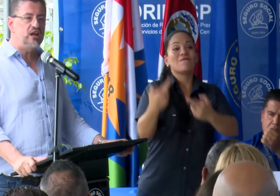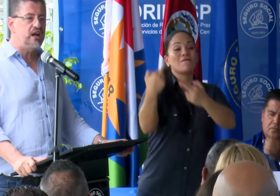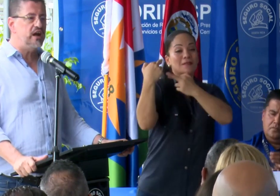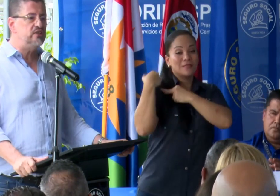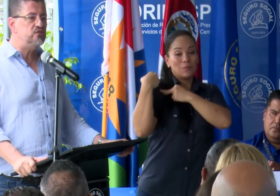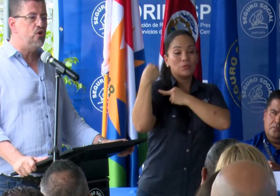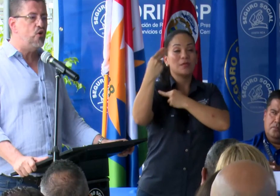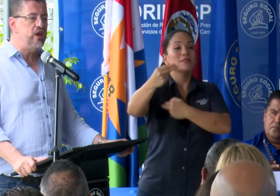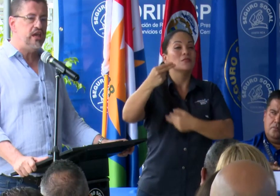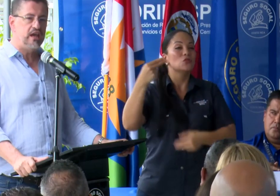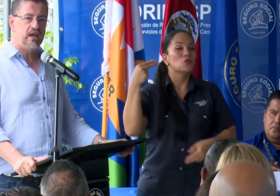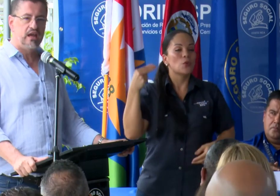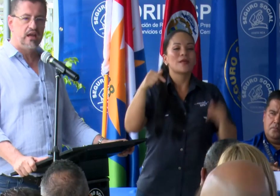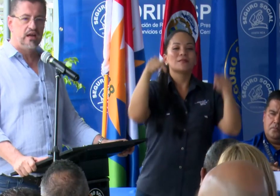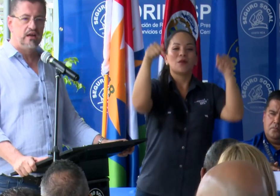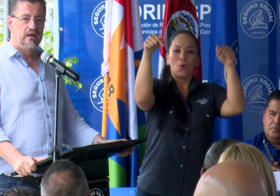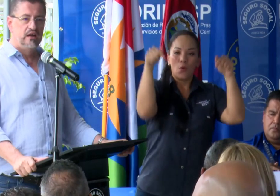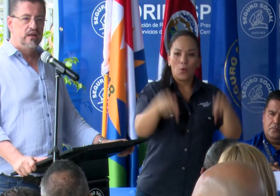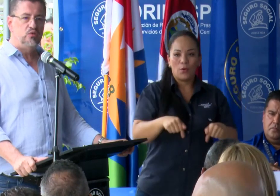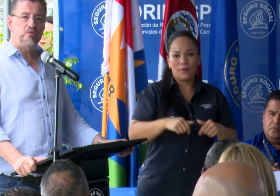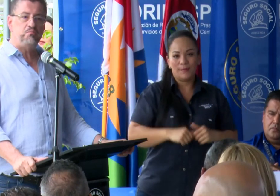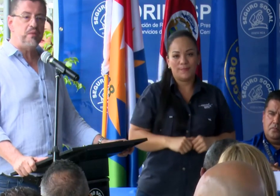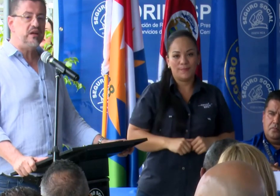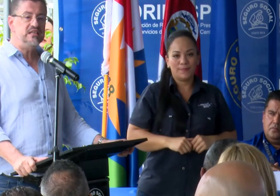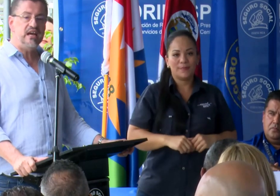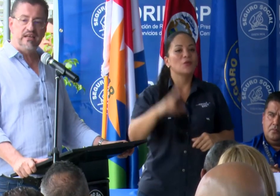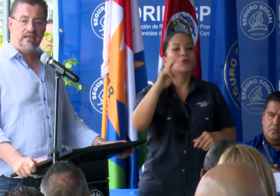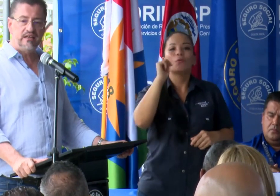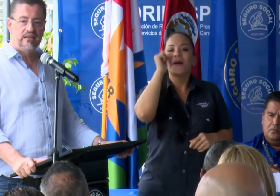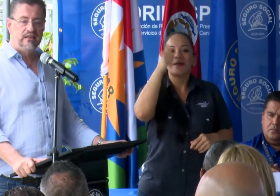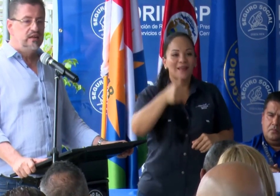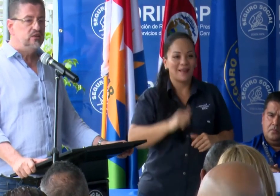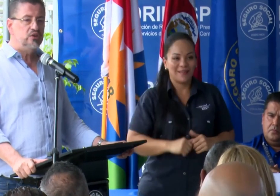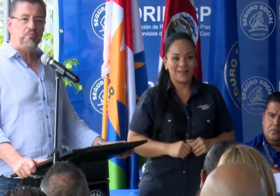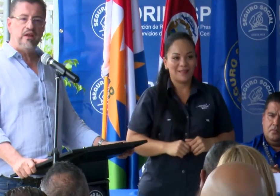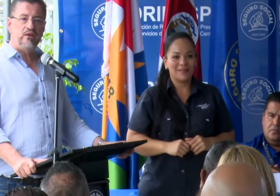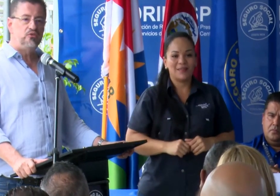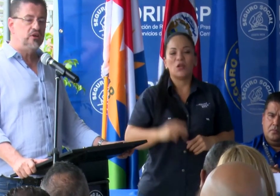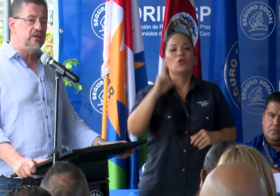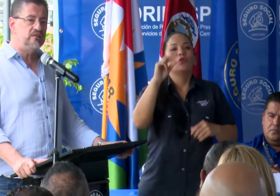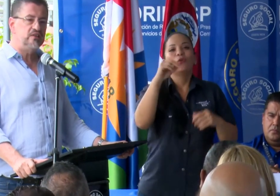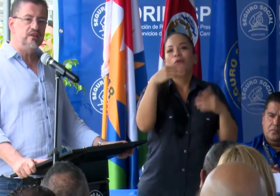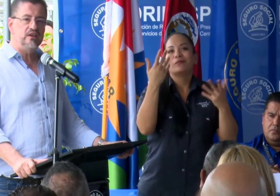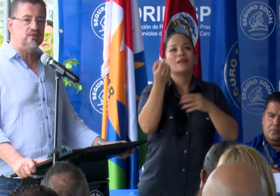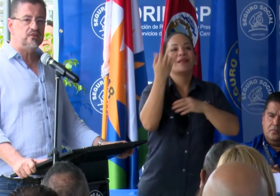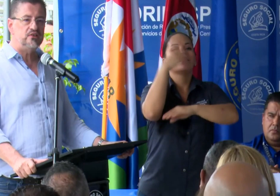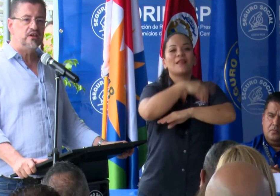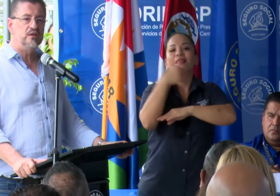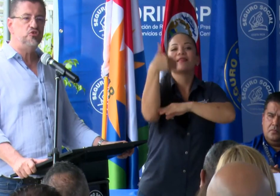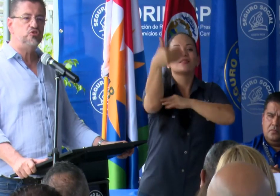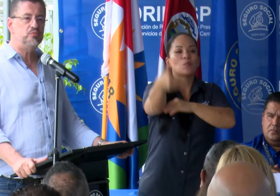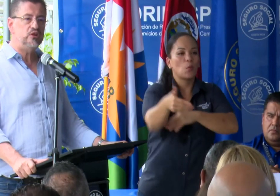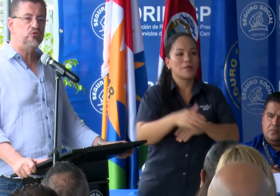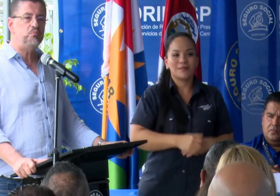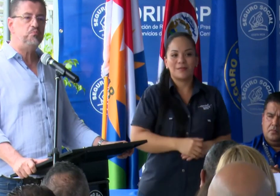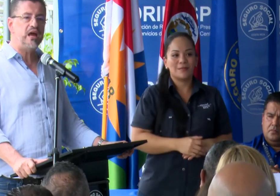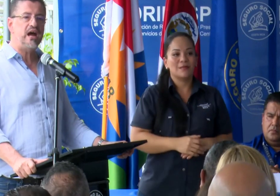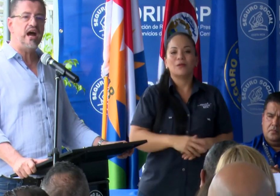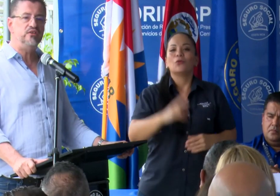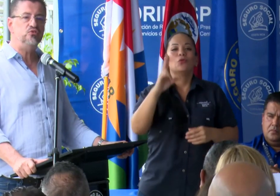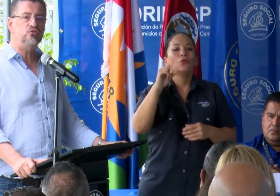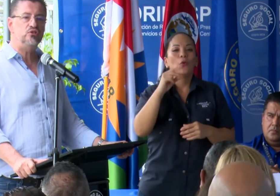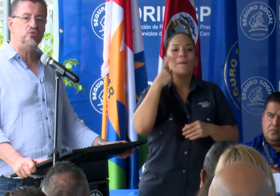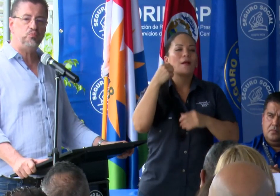histórica es hoy. No es para mañana, no es para dentro de 15 días, y mucho menos